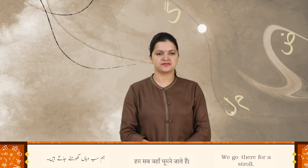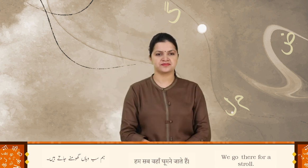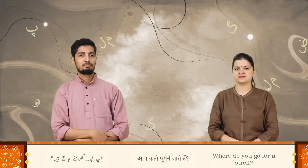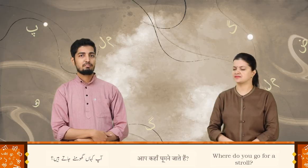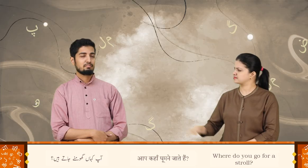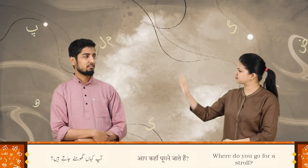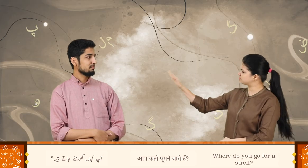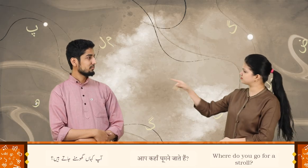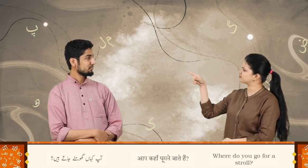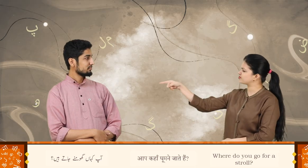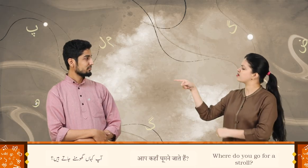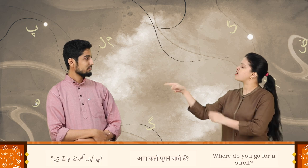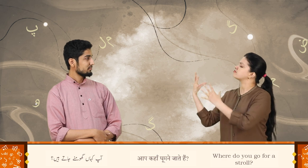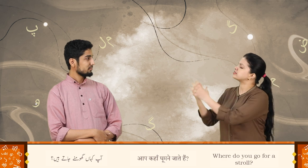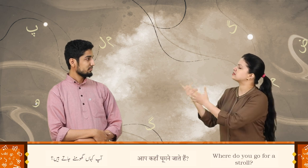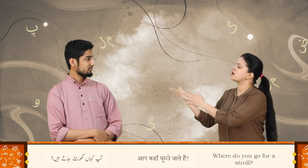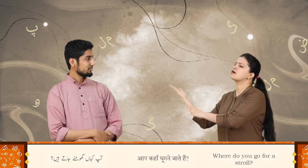آپ کہاں گھومنے جاتے ہیں؟